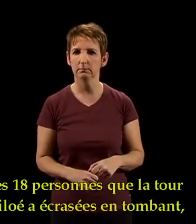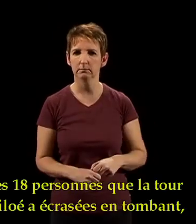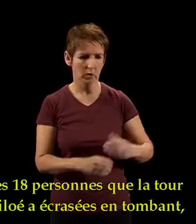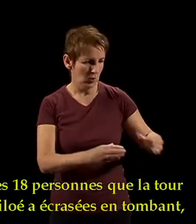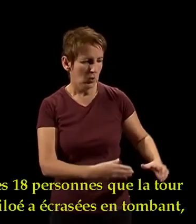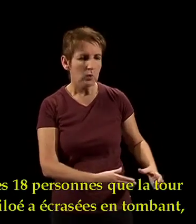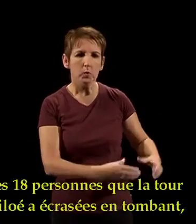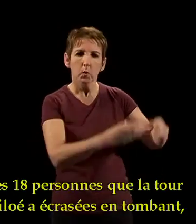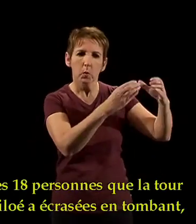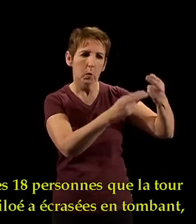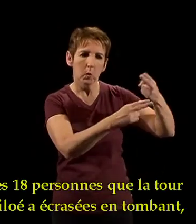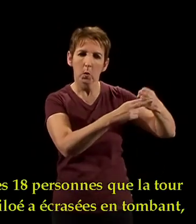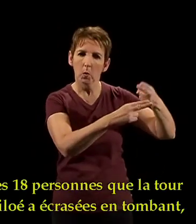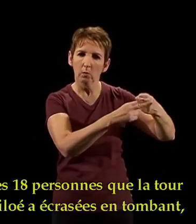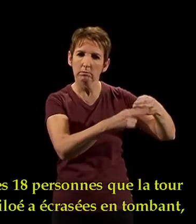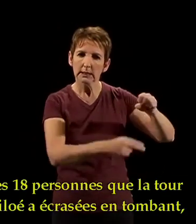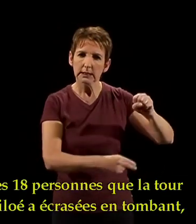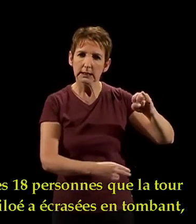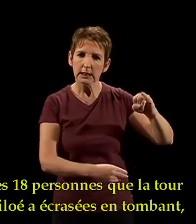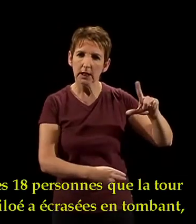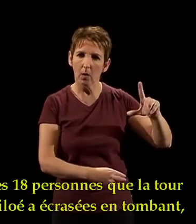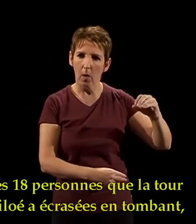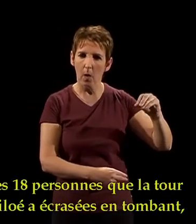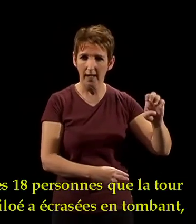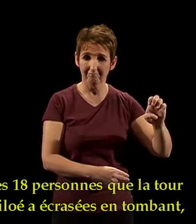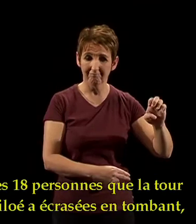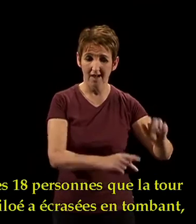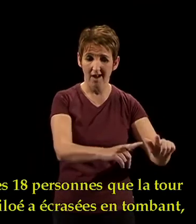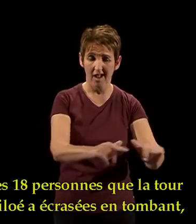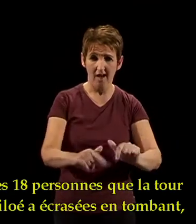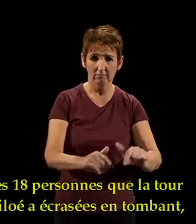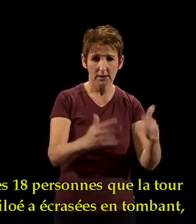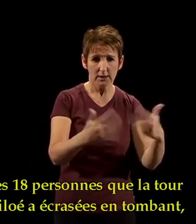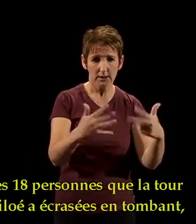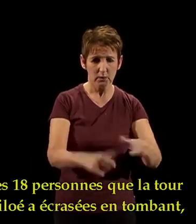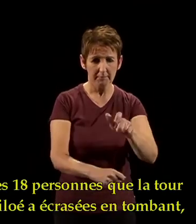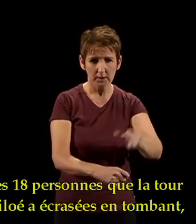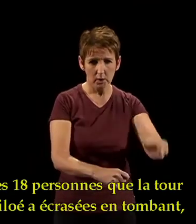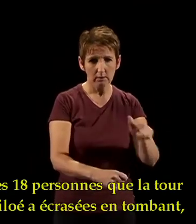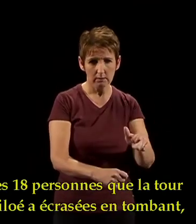» « Et ces dix-huit personnes que la tour de Siloé a écrasées en tombant ?